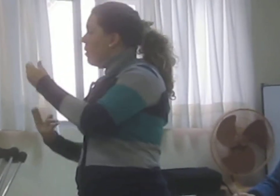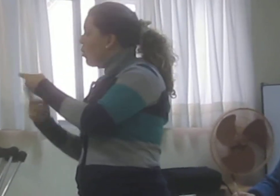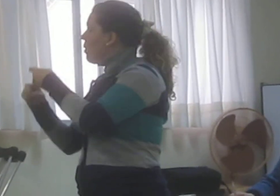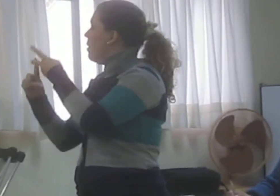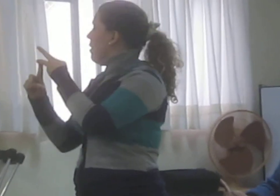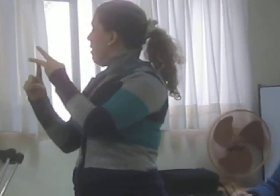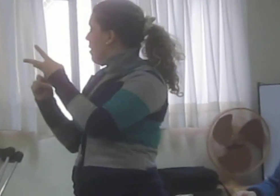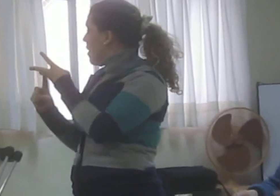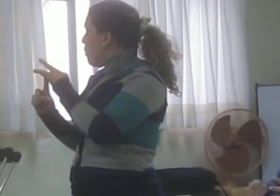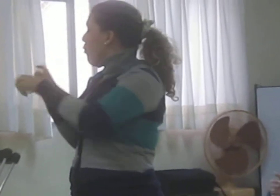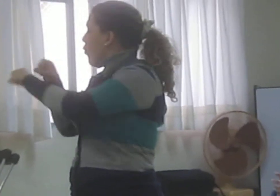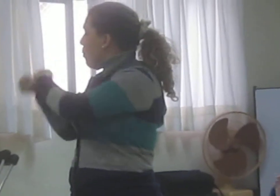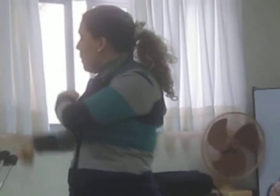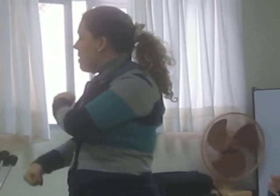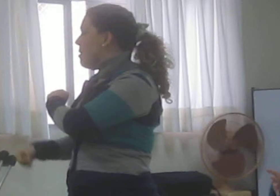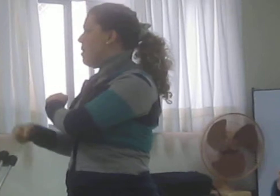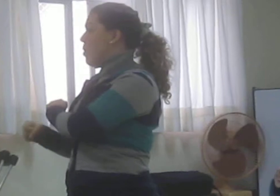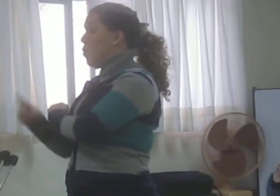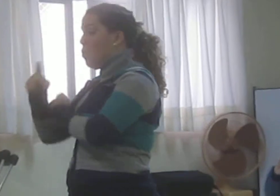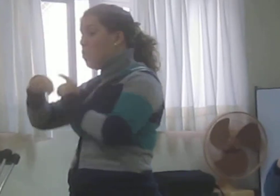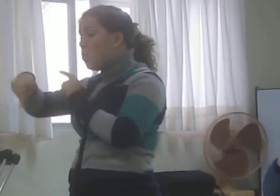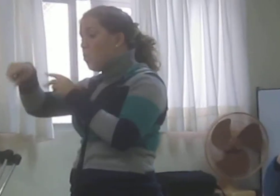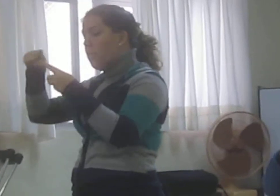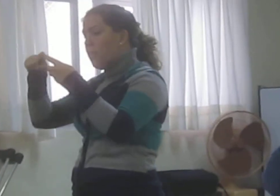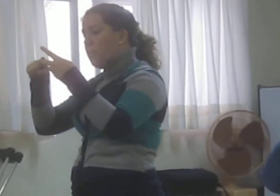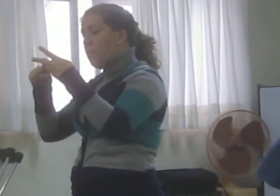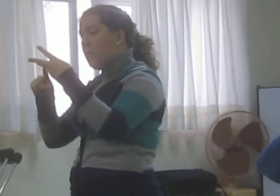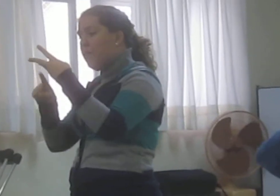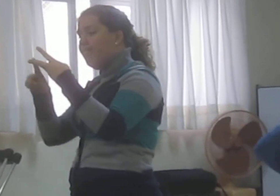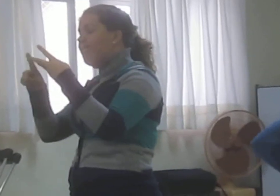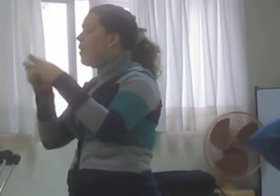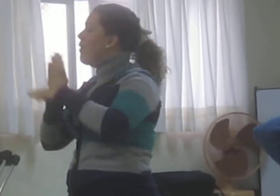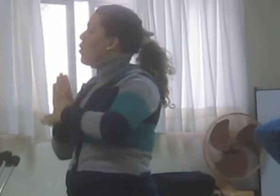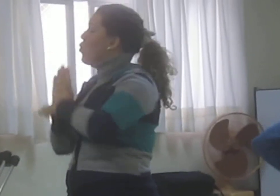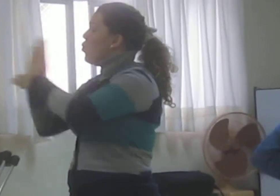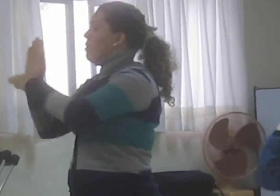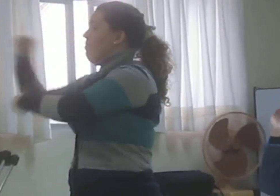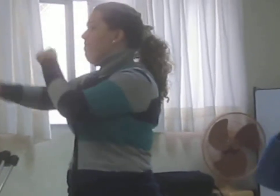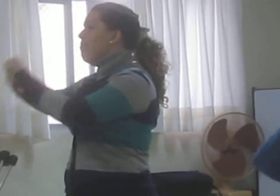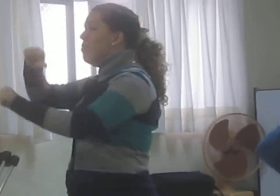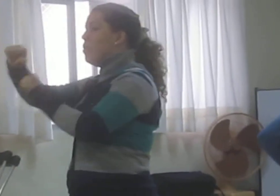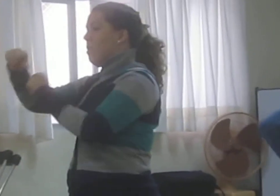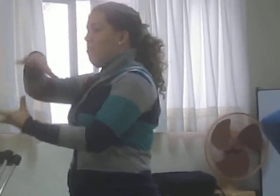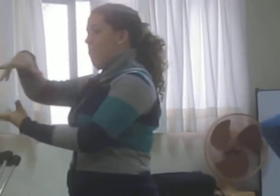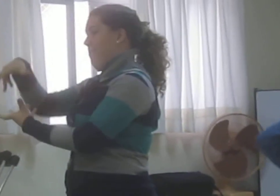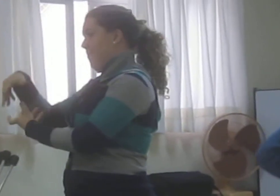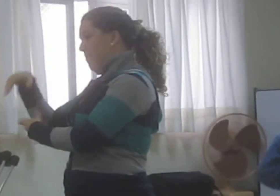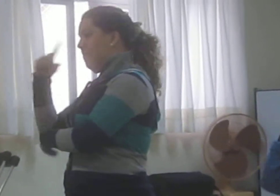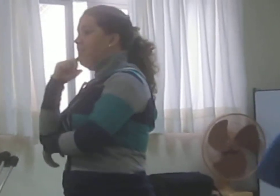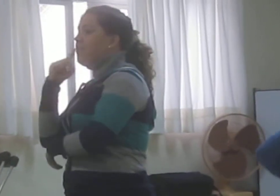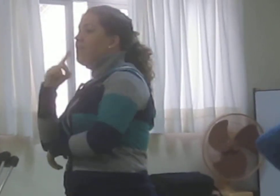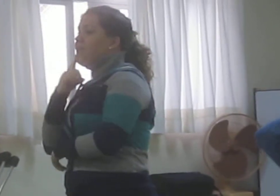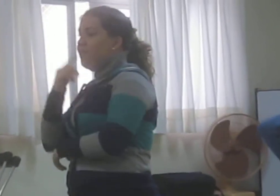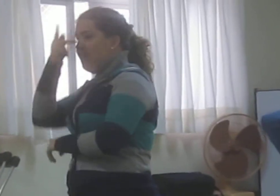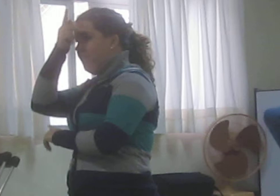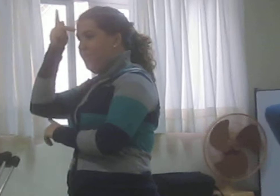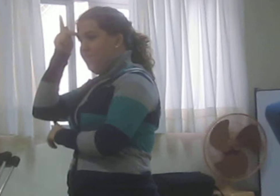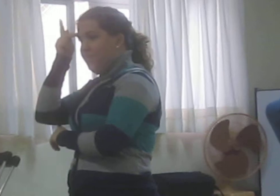eu acho que tudo isso também vai ajudar para mudar esse universo. Porque eu acredito que o surdo não